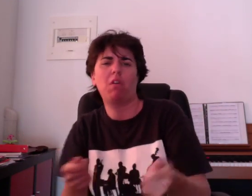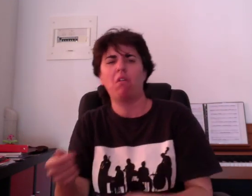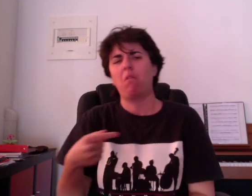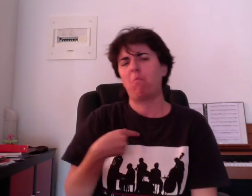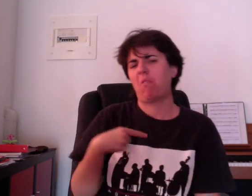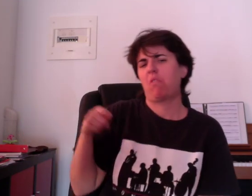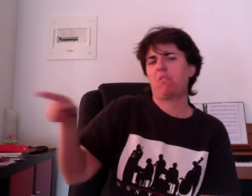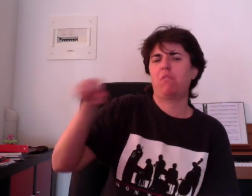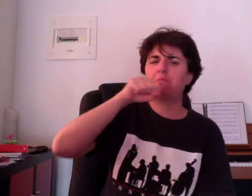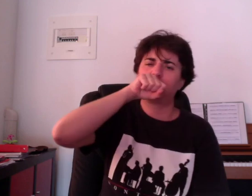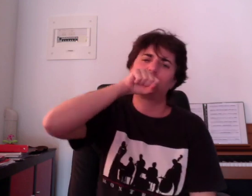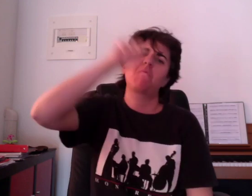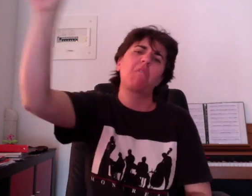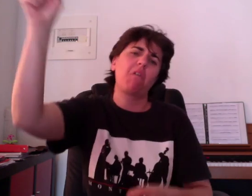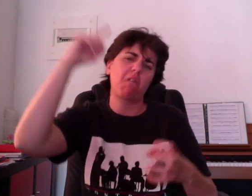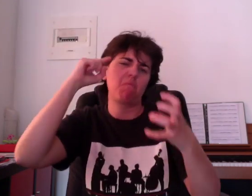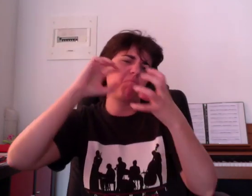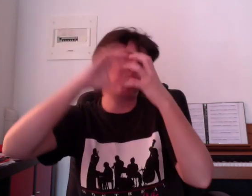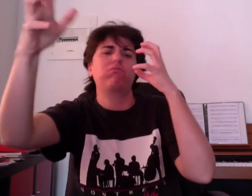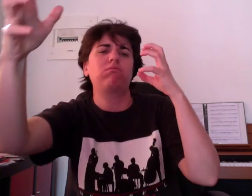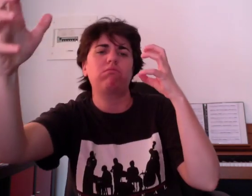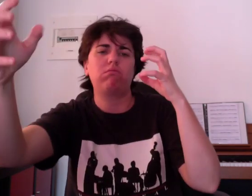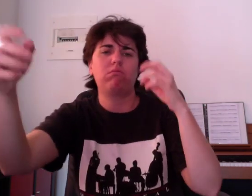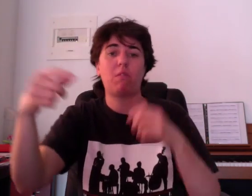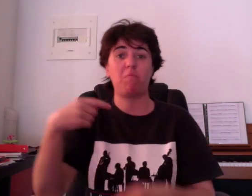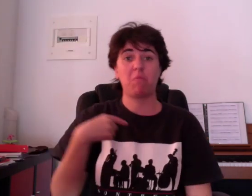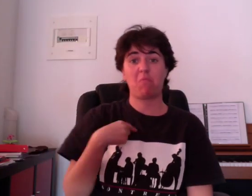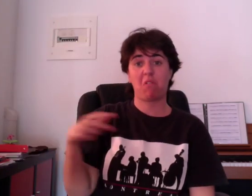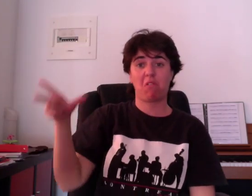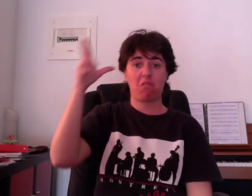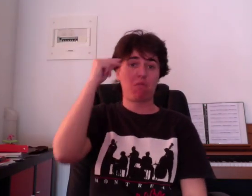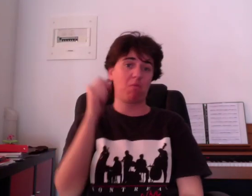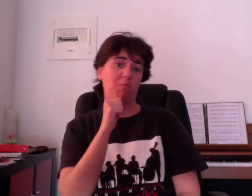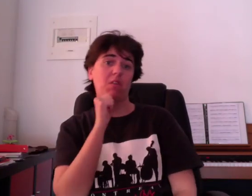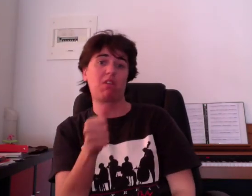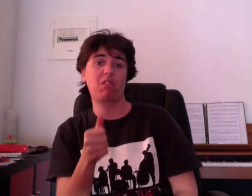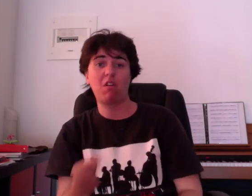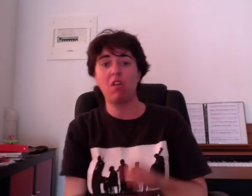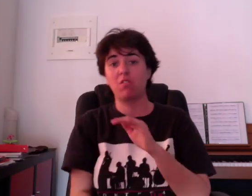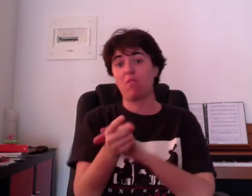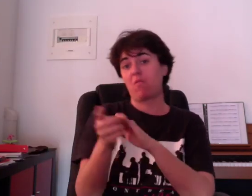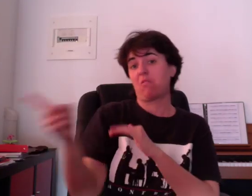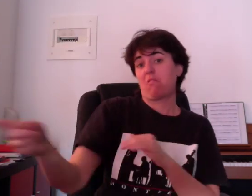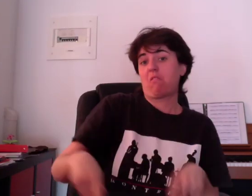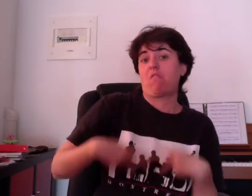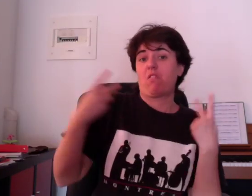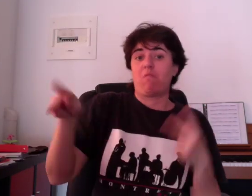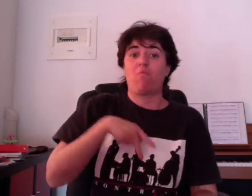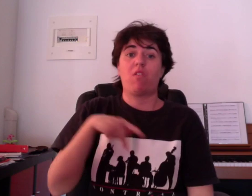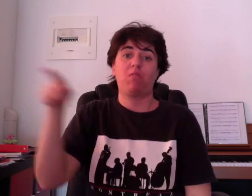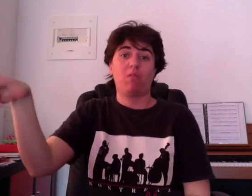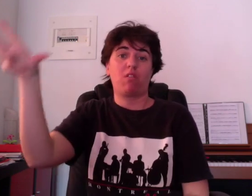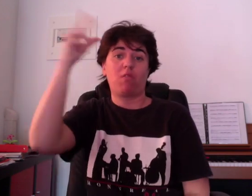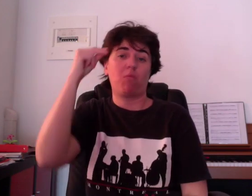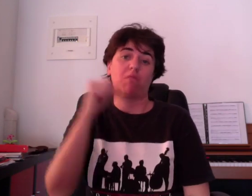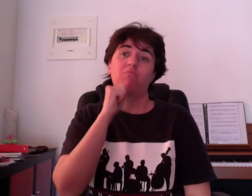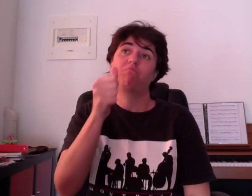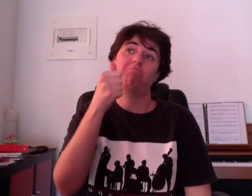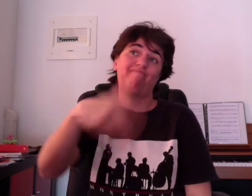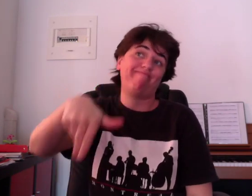Un star de l'un du jour Moi, j'ai rien compris C'est que c'était ma vie Je comprends rien et que ça